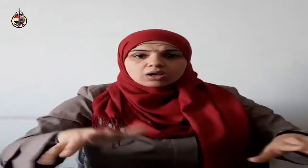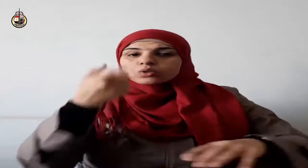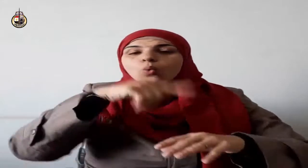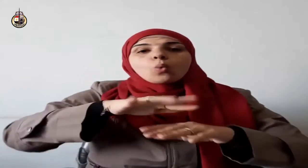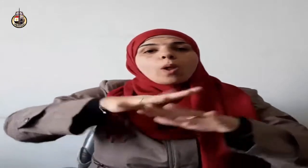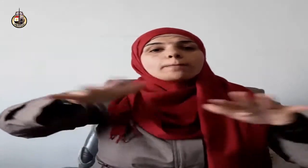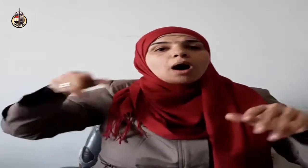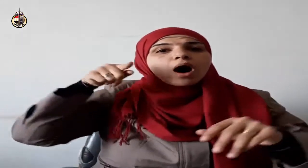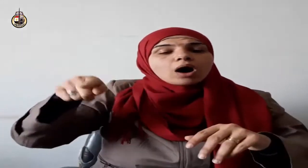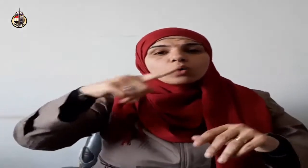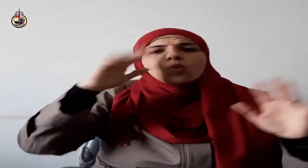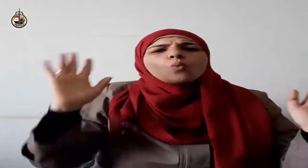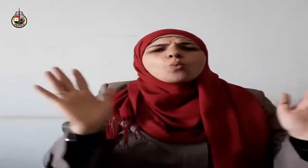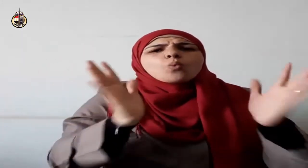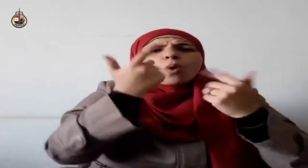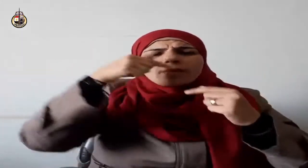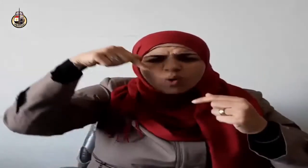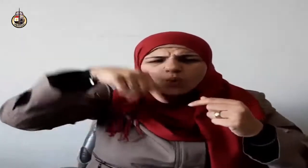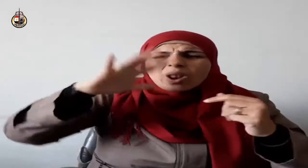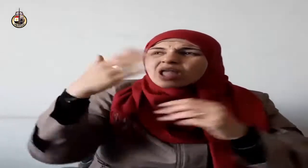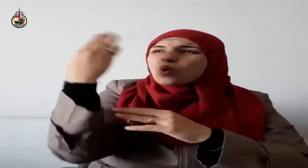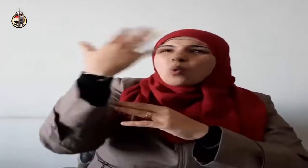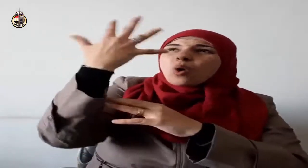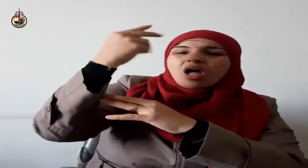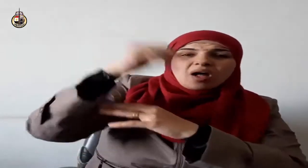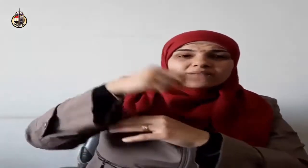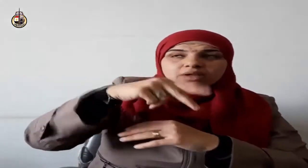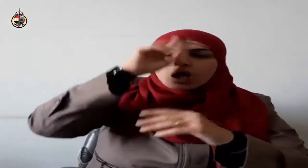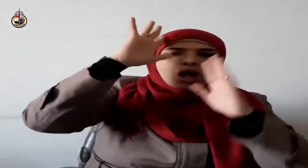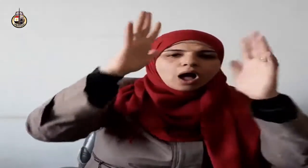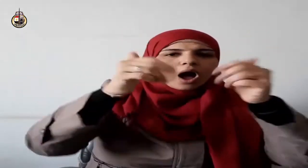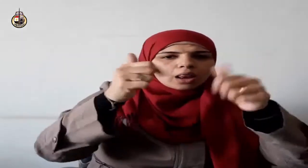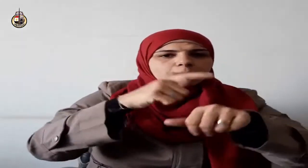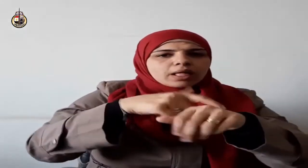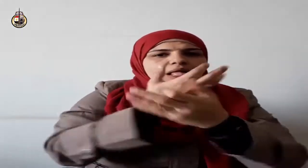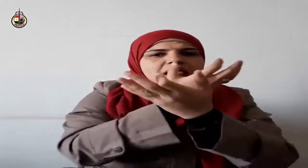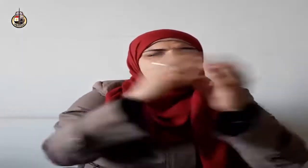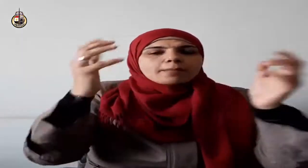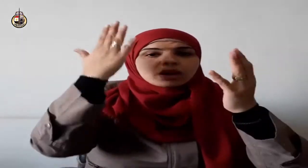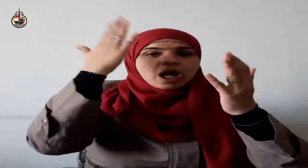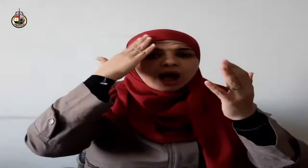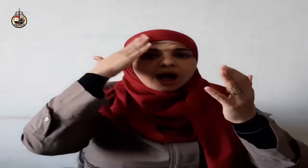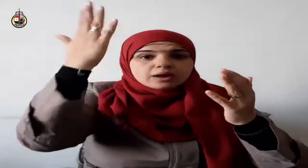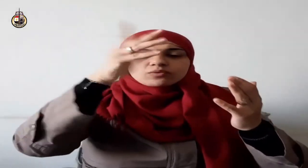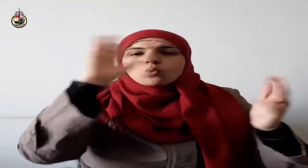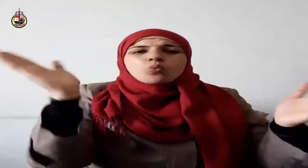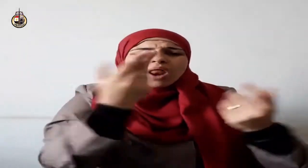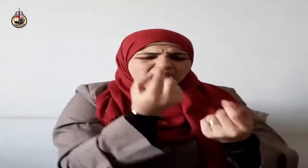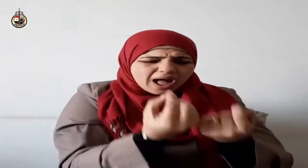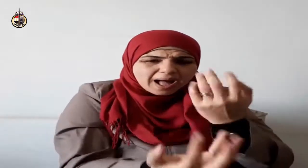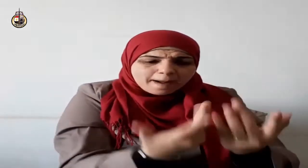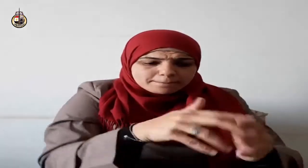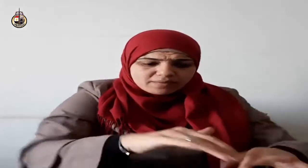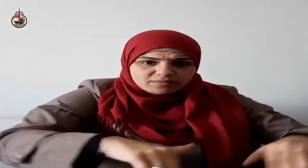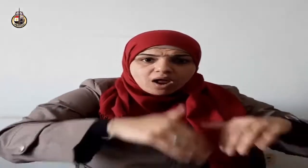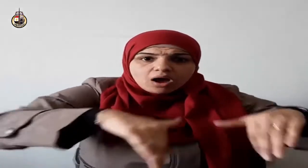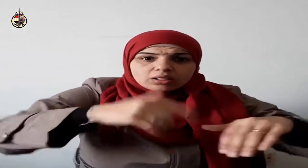معية الله عز وجل منها معية مراقبة ومنها معية تأييد